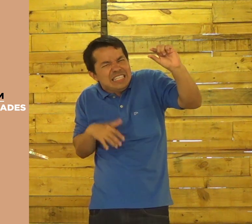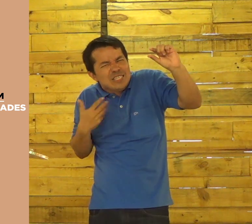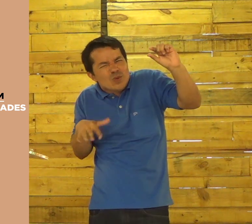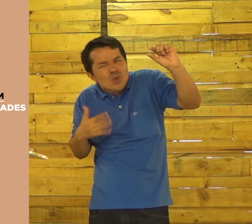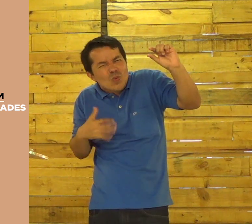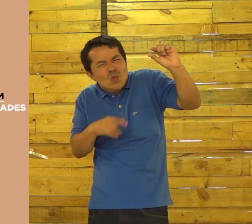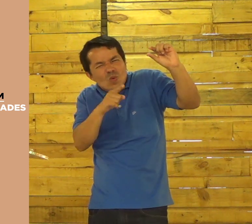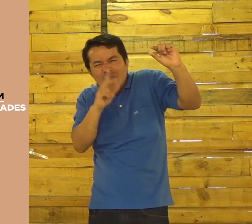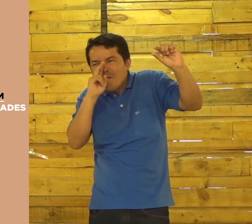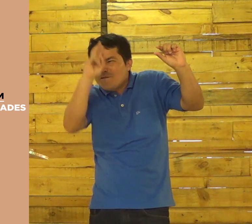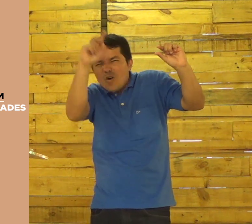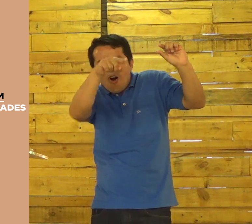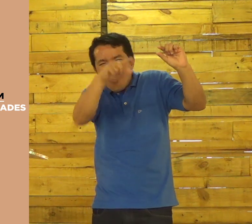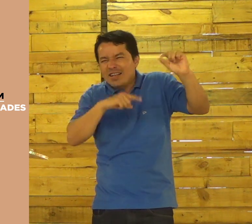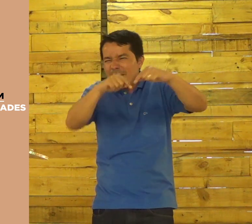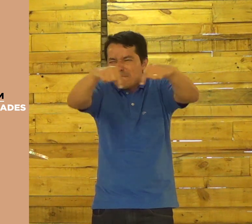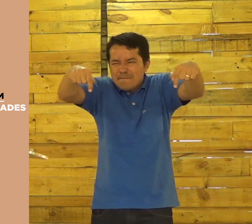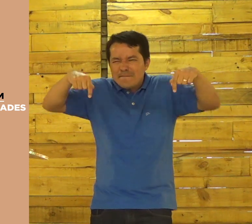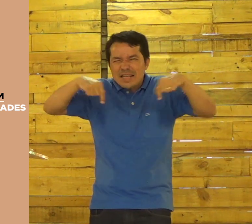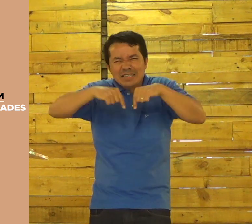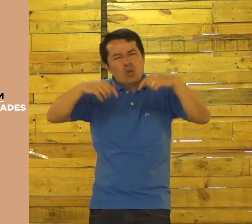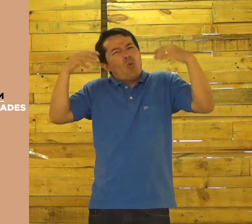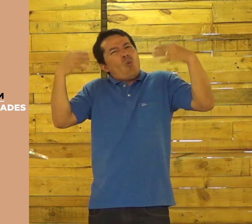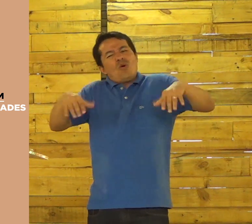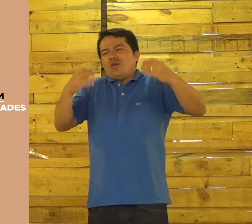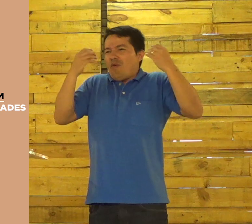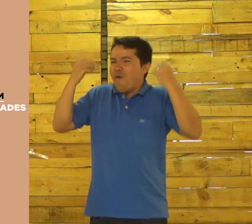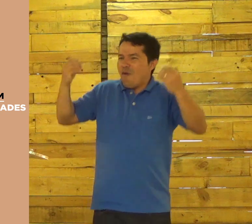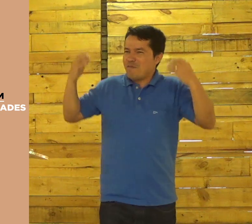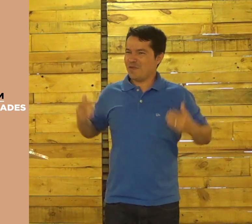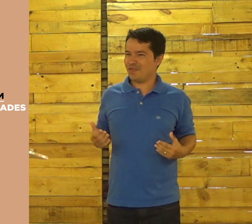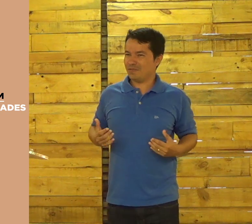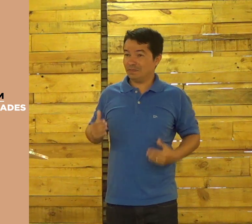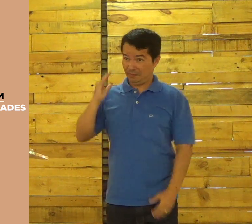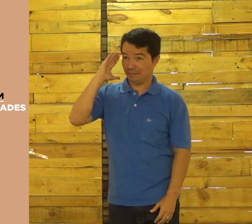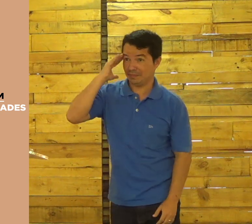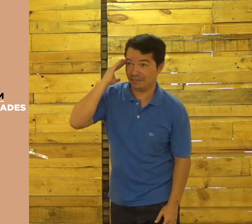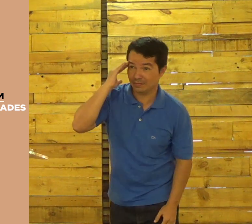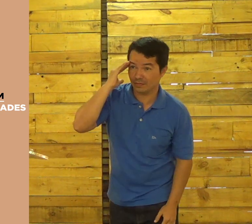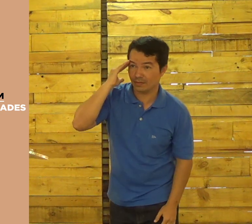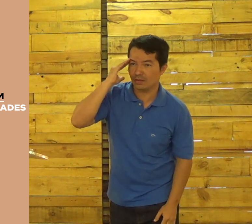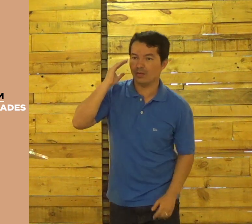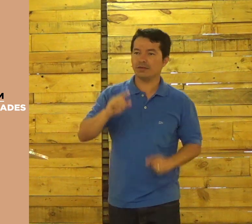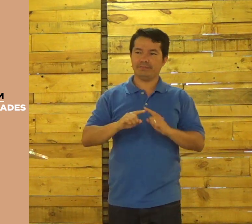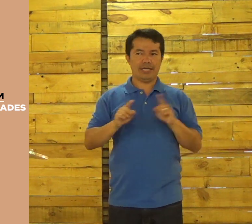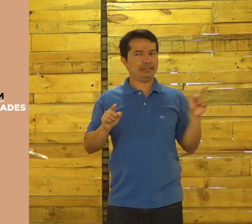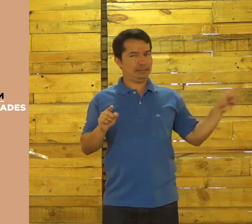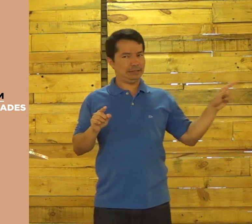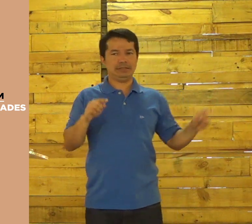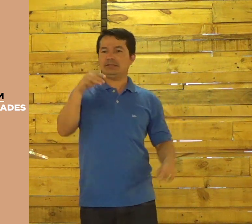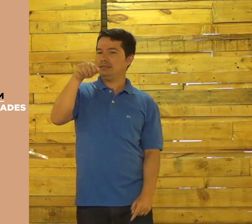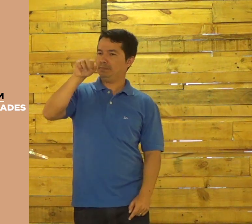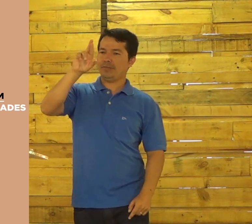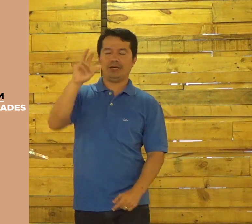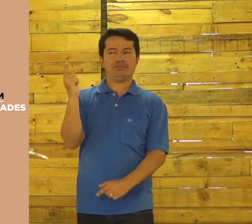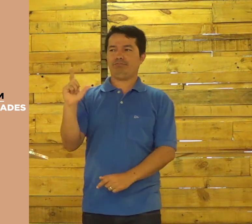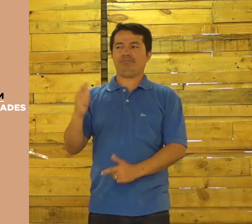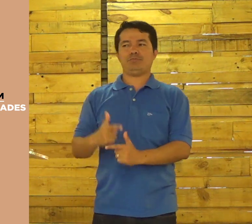lá as ondas, inclusive, dentro do lago, que ele é muito extenso. Então,